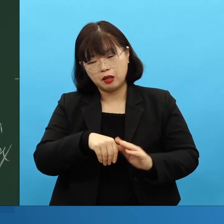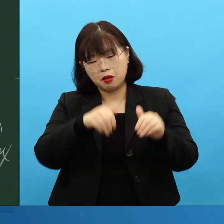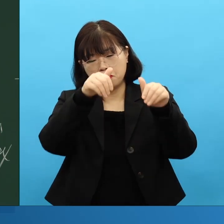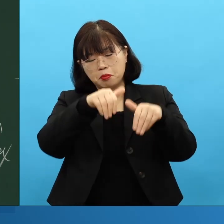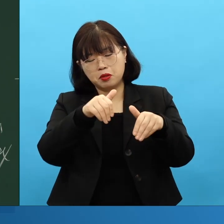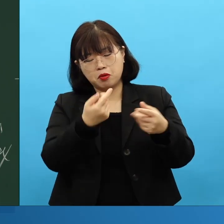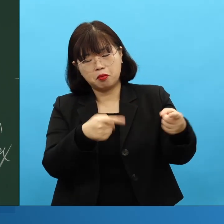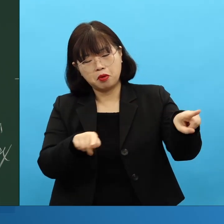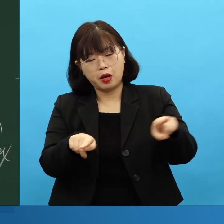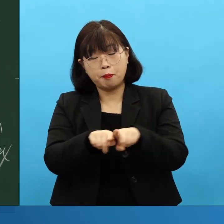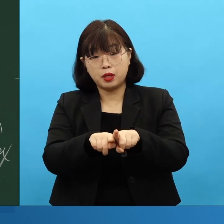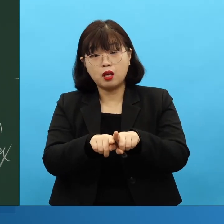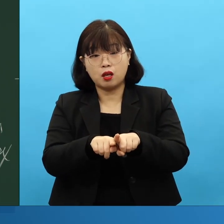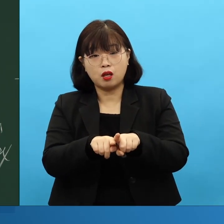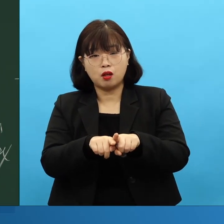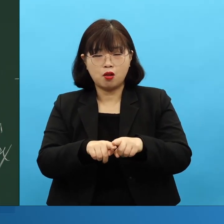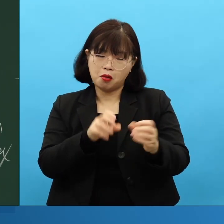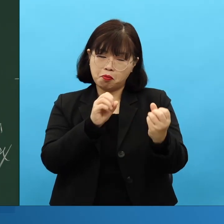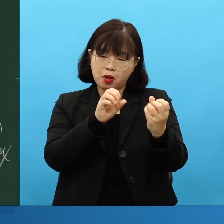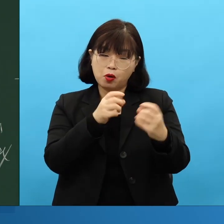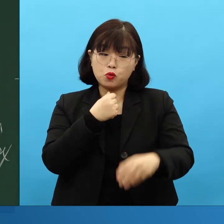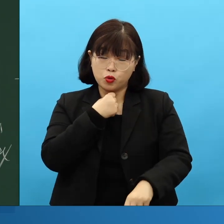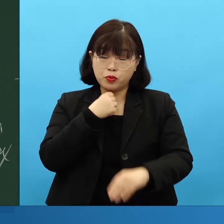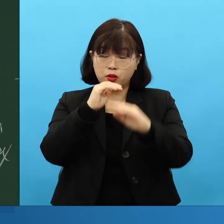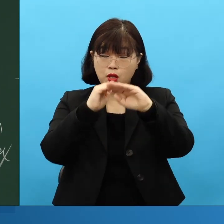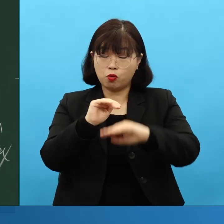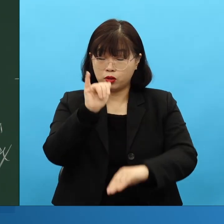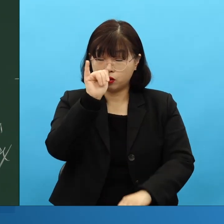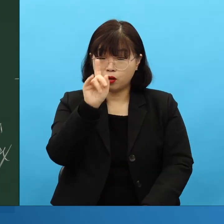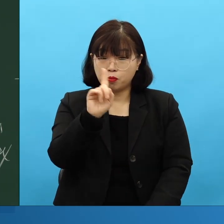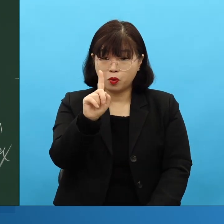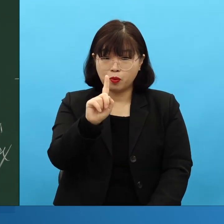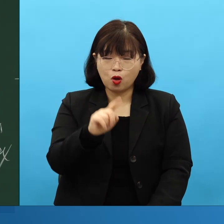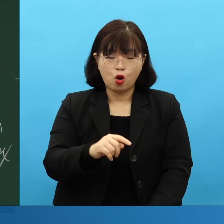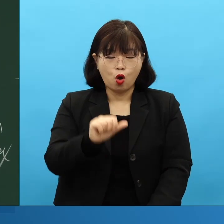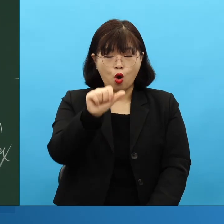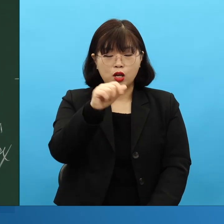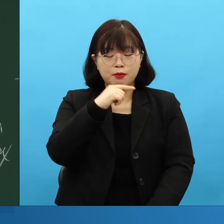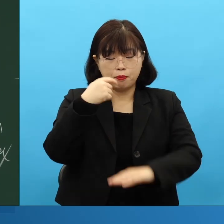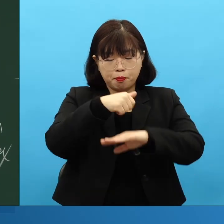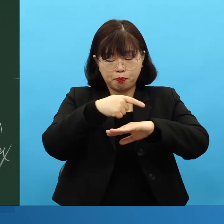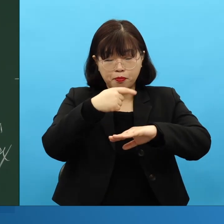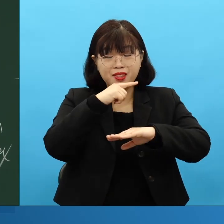키가 남아 있어요. 이 복음운동 할 이 복음운동 때 이